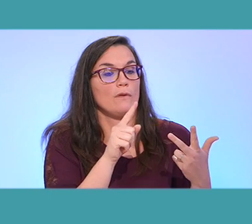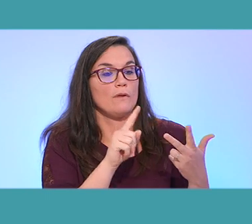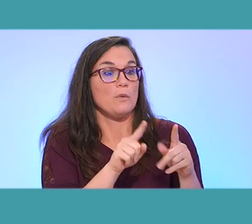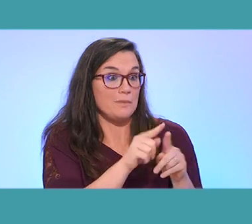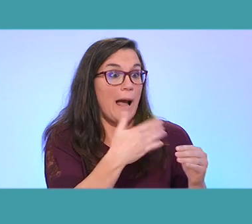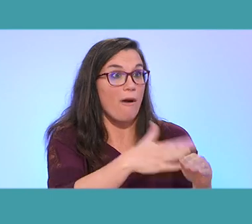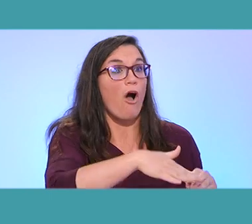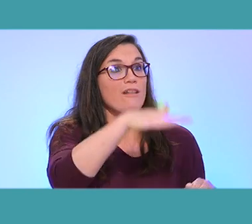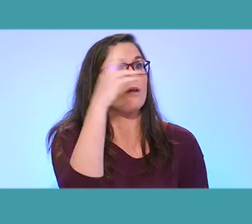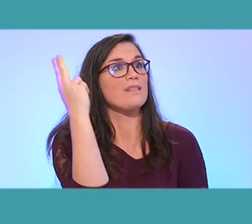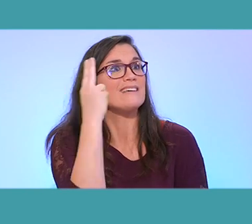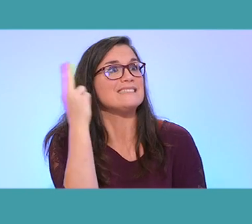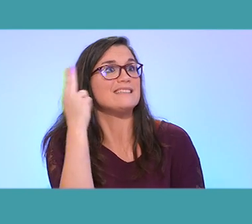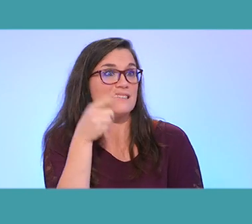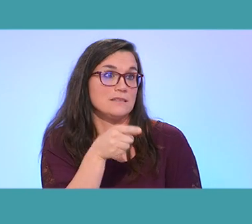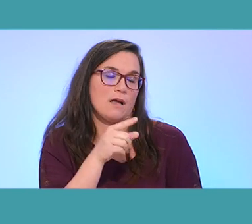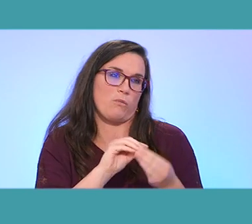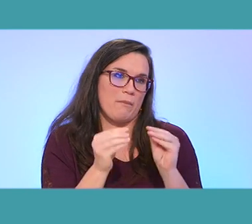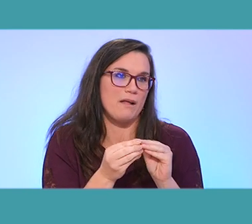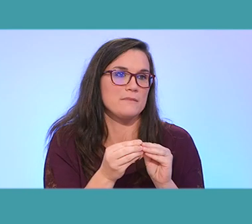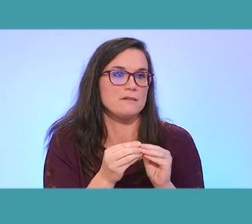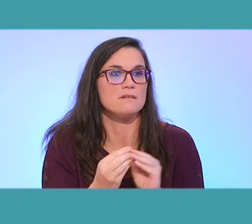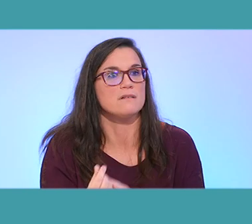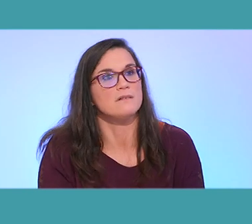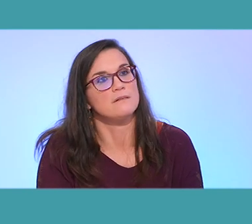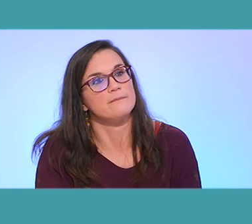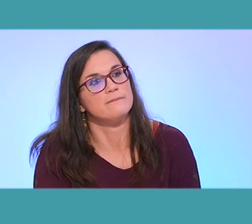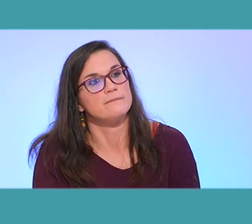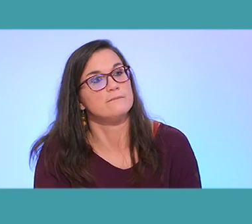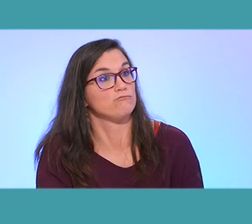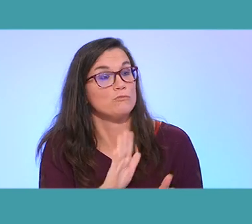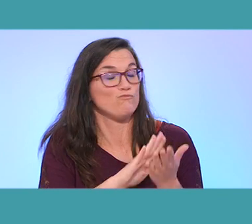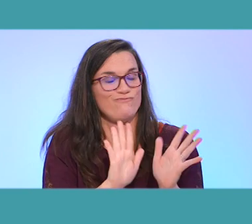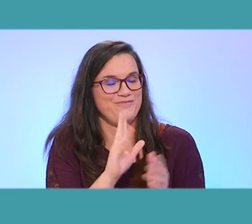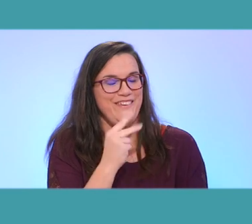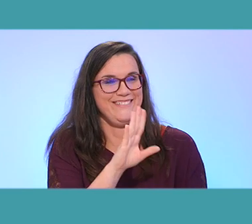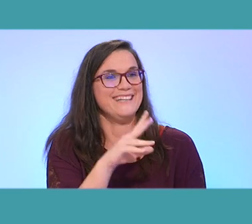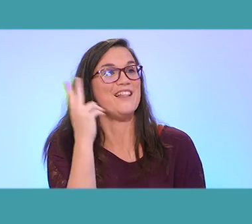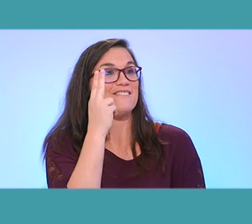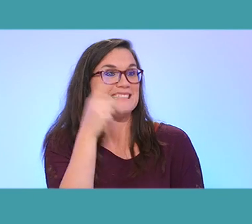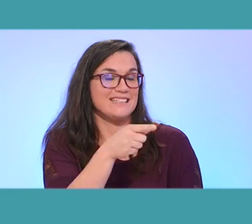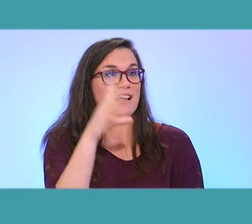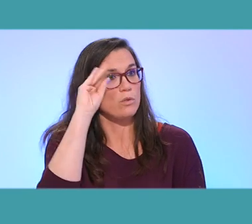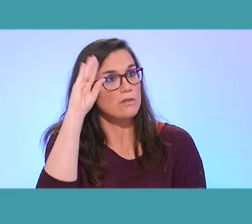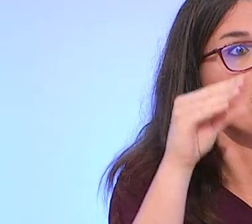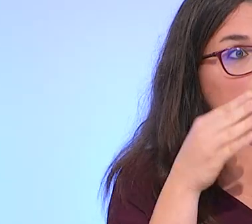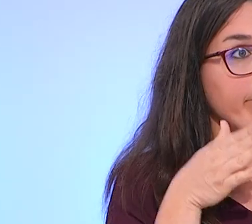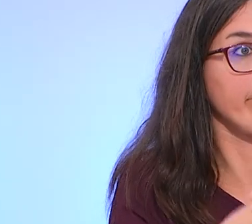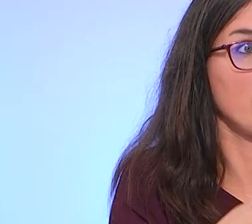la construction devient beaucoup plus difficile. Il y a aussi des difficultés. Il y a aussi des difficultés aussi quand les jeunes,